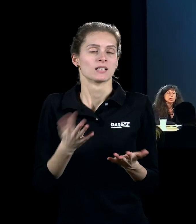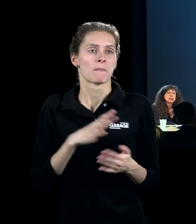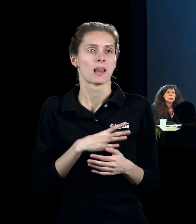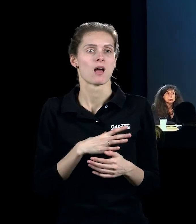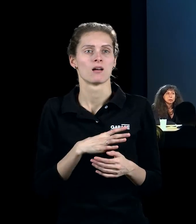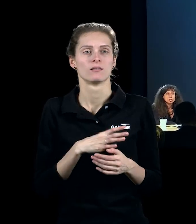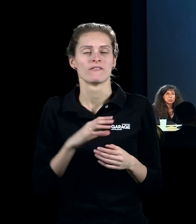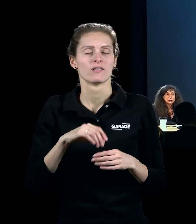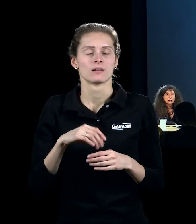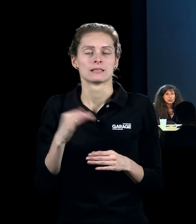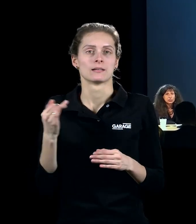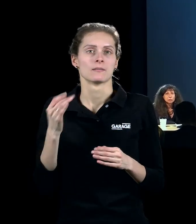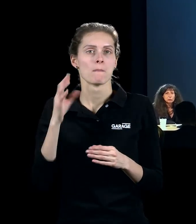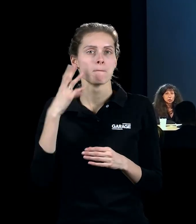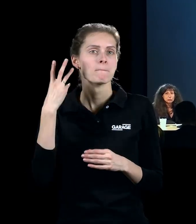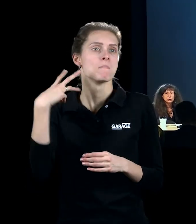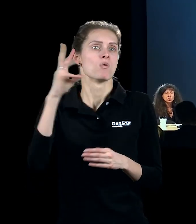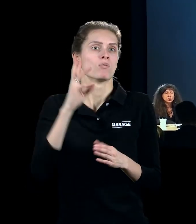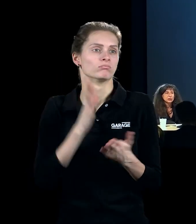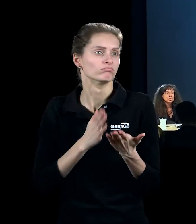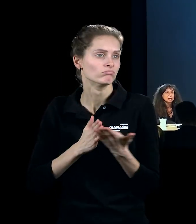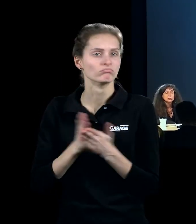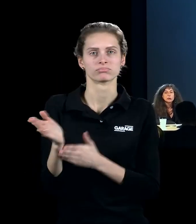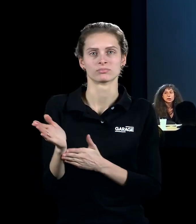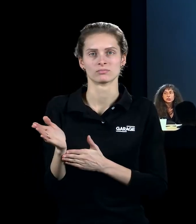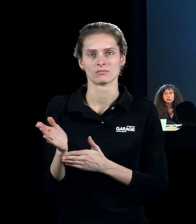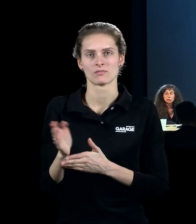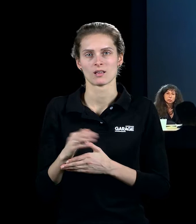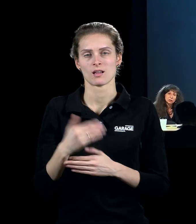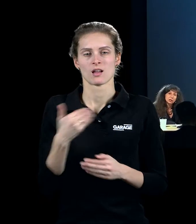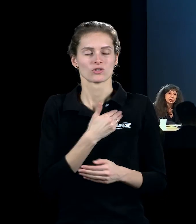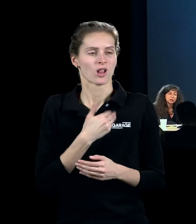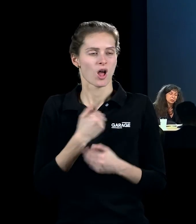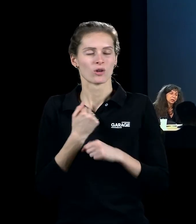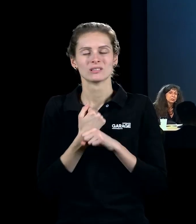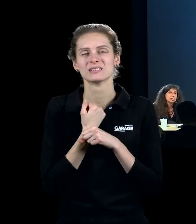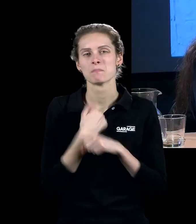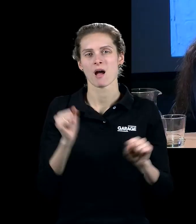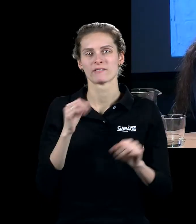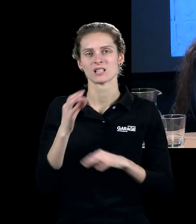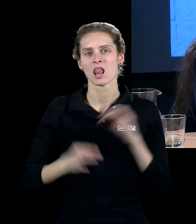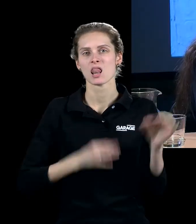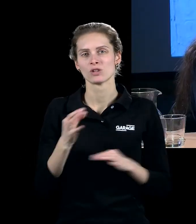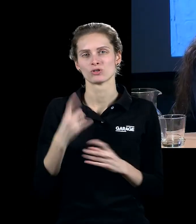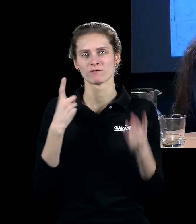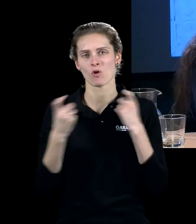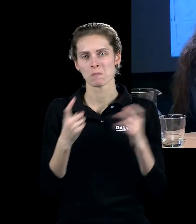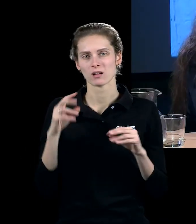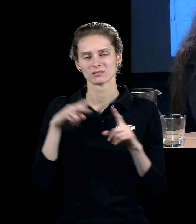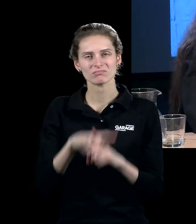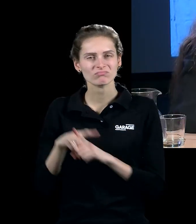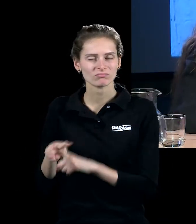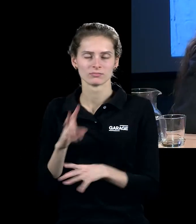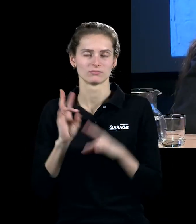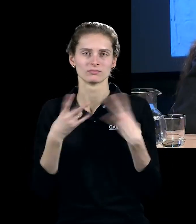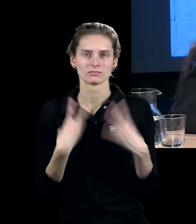мейнстримными после войны, в послевоенное десятилетие. Вот избавиться от этого излишнего драматизма, избавиться от психологического груза